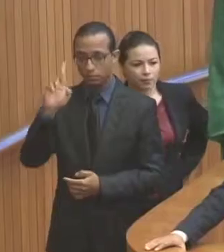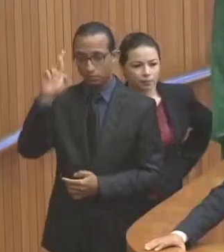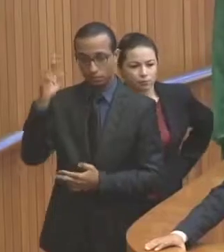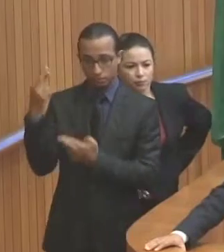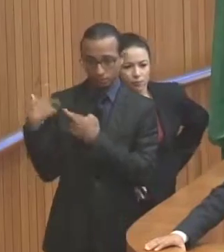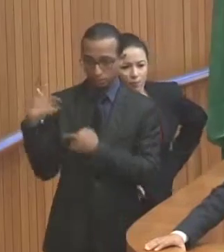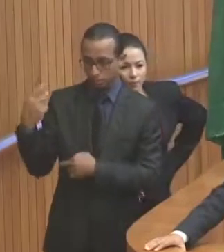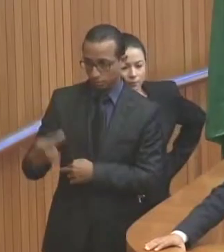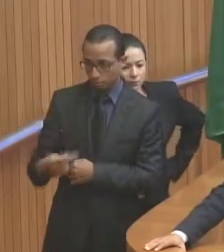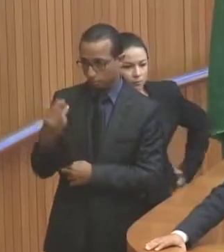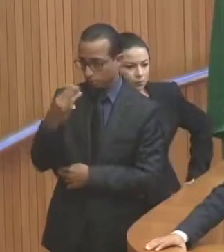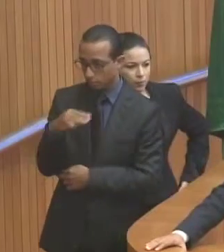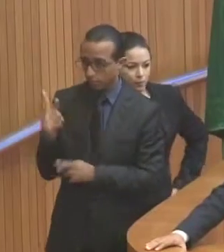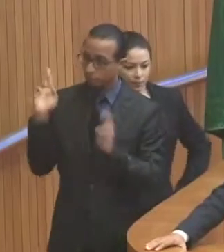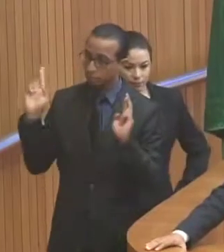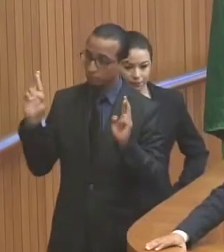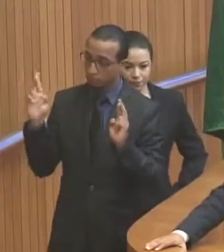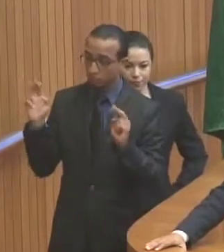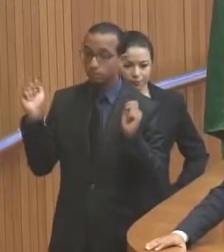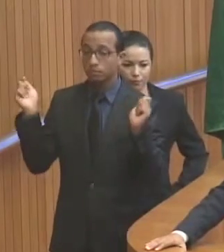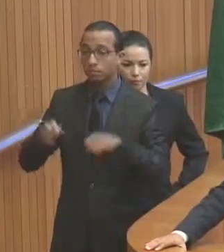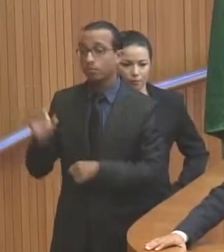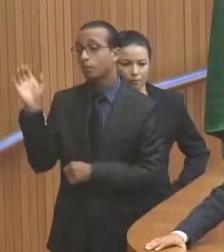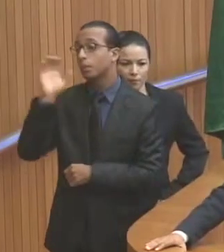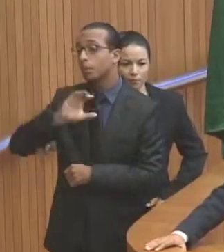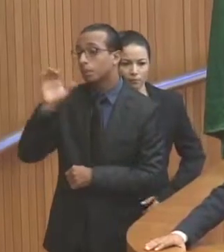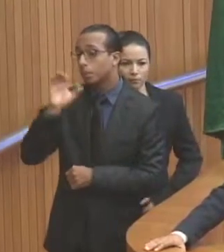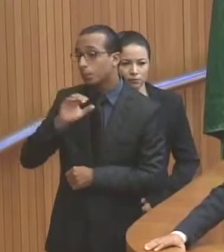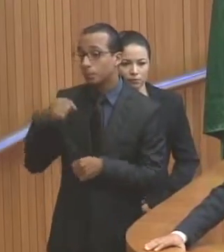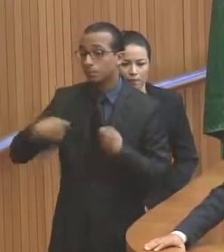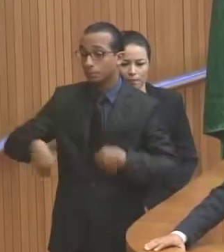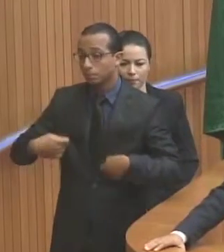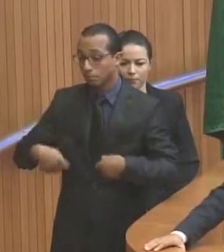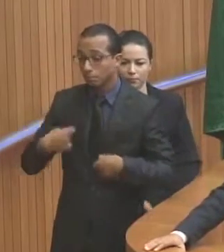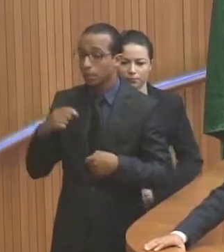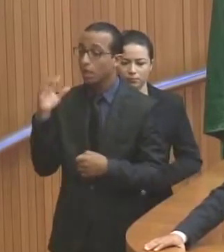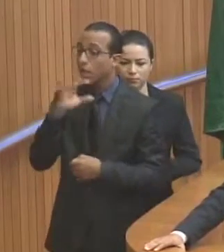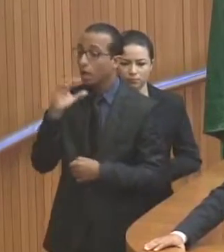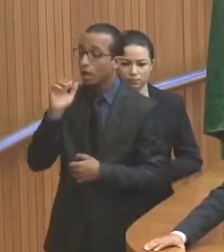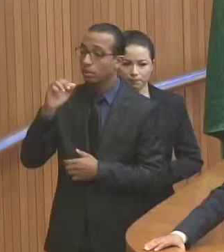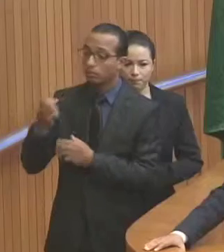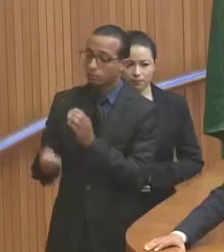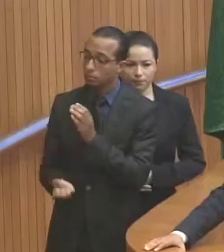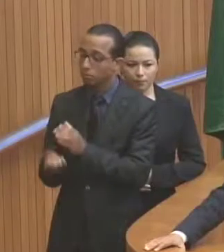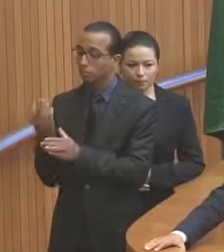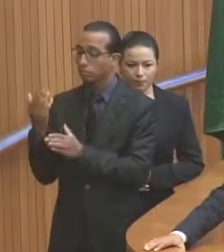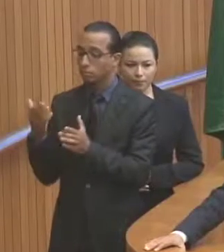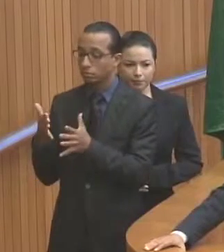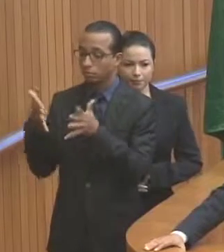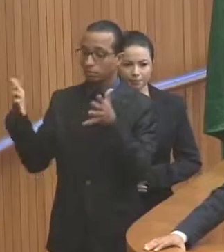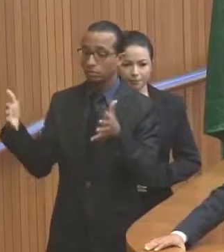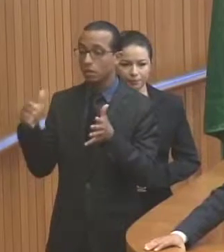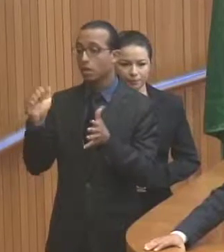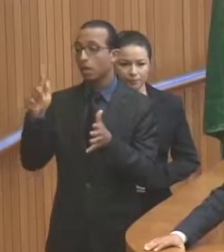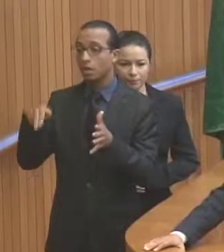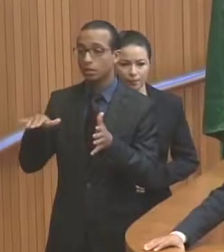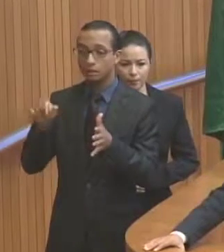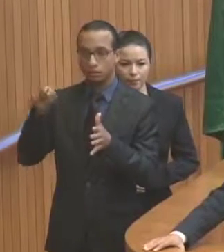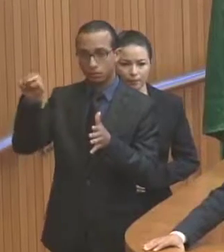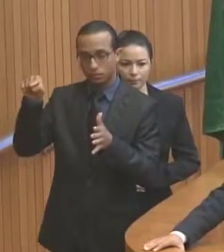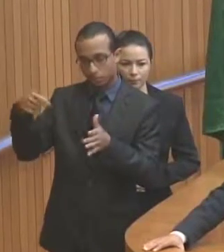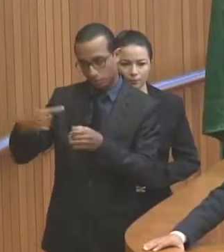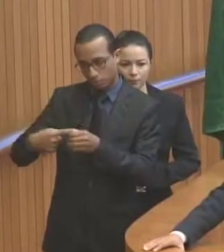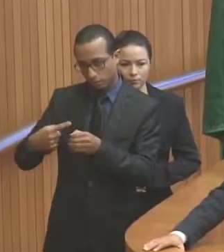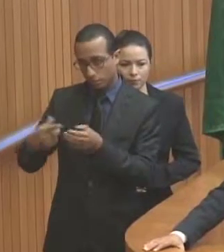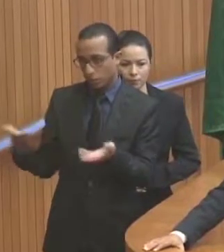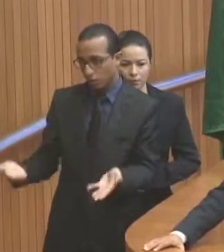esperando que a gente possa, com a urgência necessária, viabilizar as condições de melhor atendimento naquela agência, porque